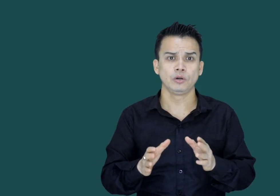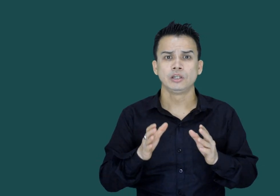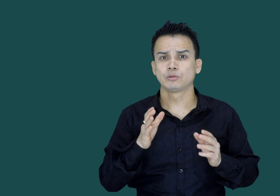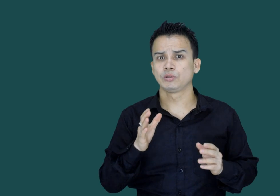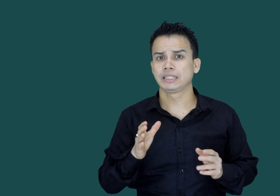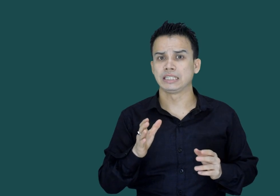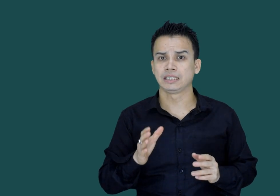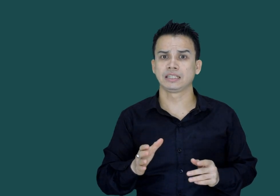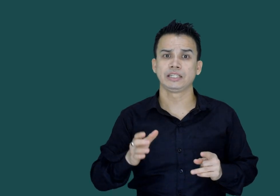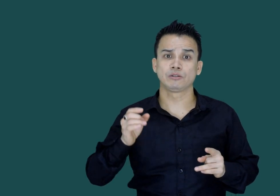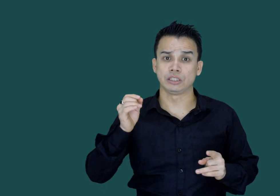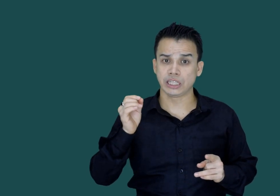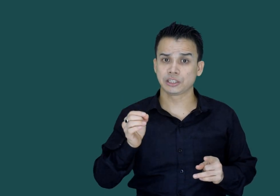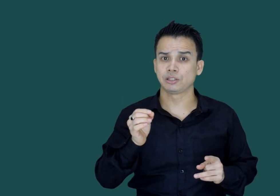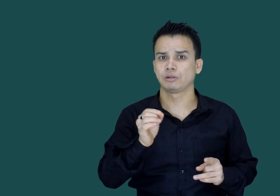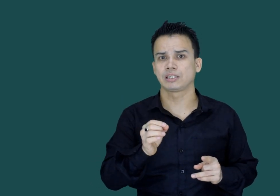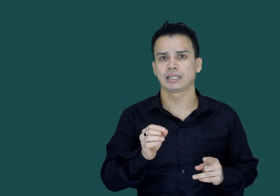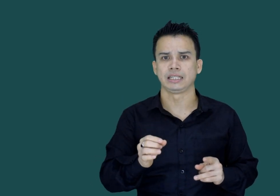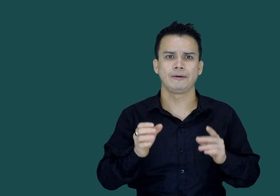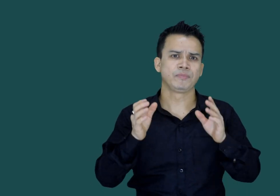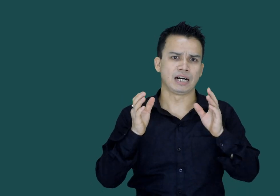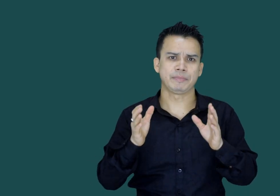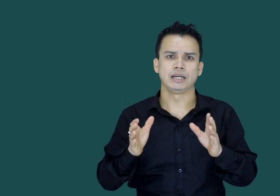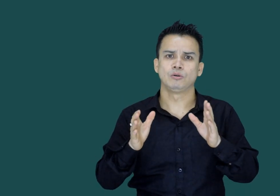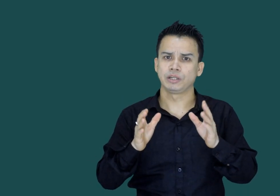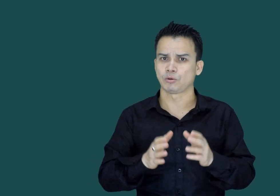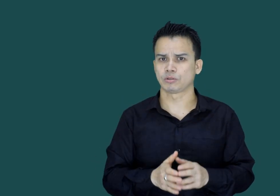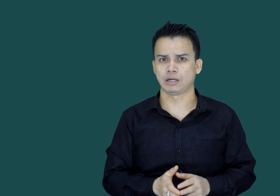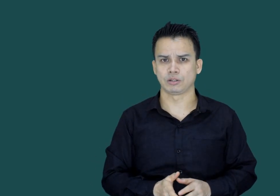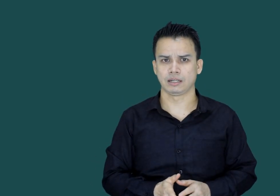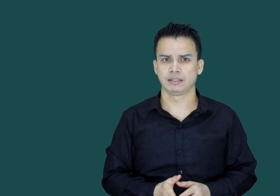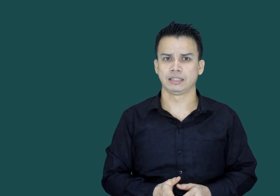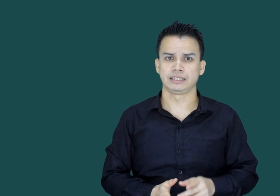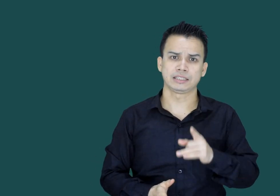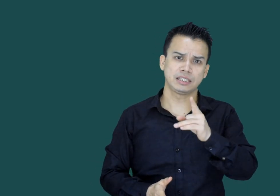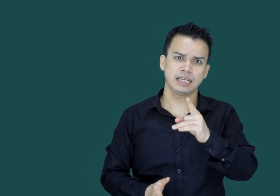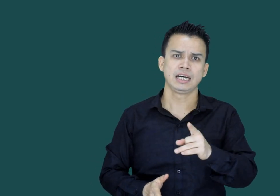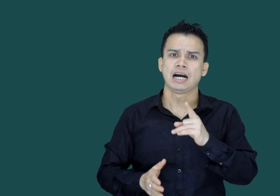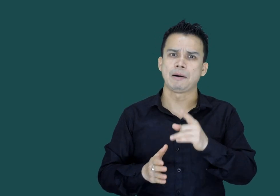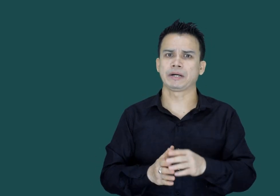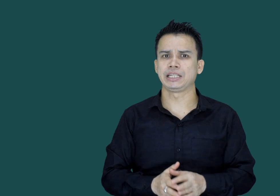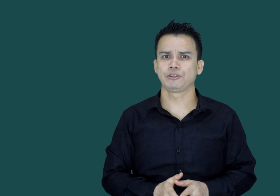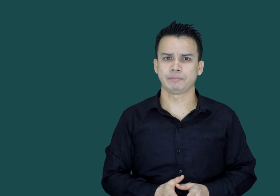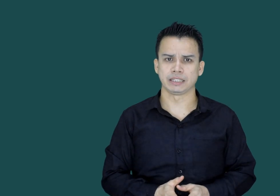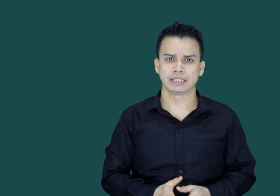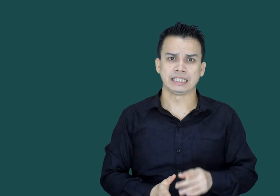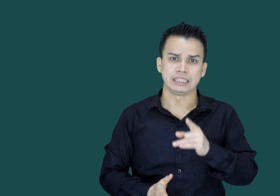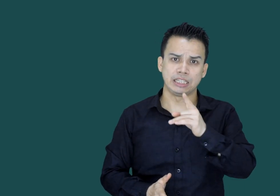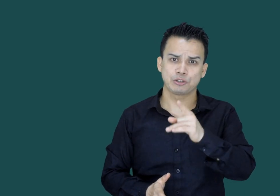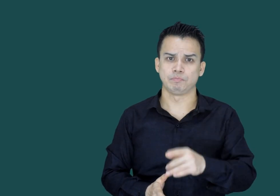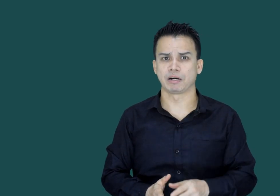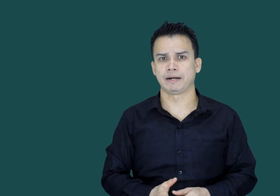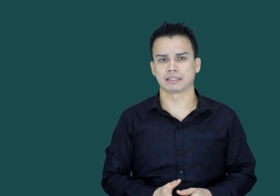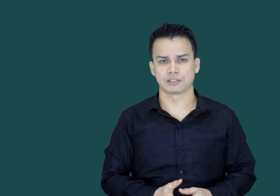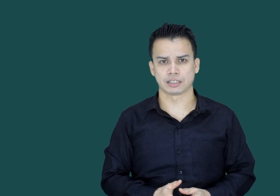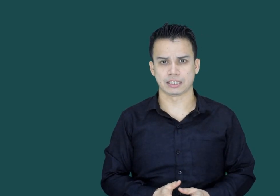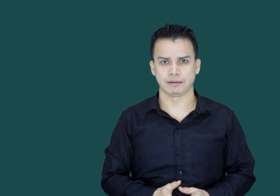تو ان کی زندگی اور دیش کی شرکش کے لیے ہمیں انہیں روکنا ہوگا یاد رکھئے آپ کا انجوئیمنٹ دیش کو برباد کر سکتا ہے